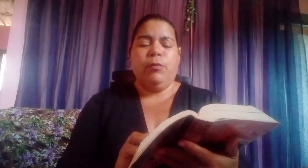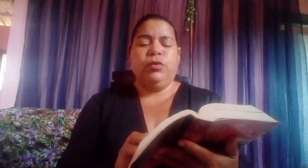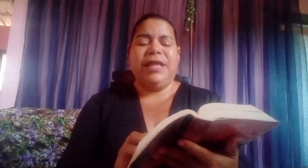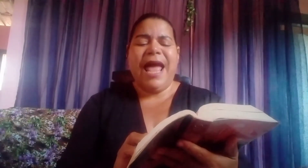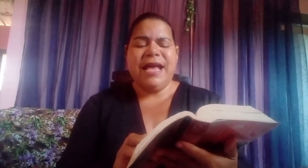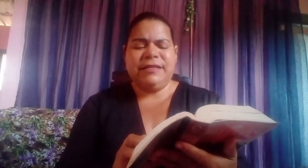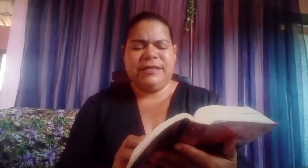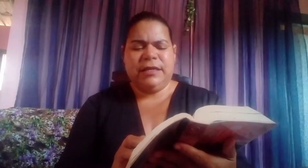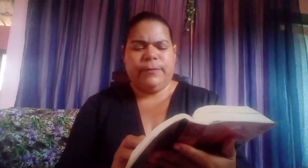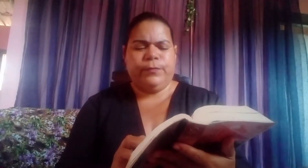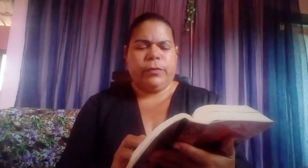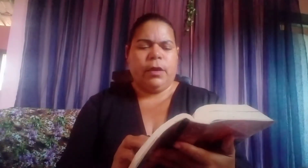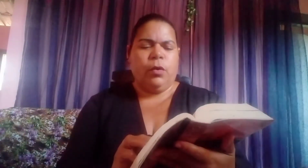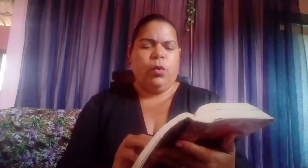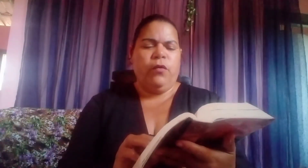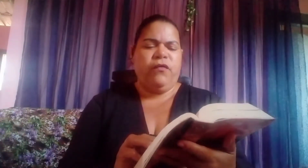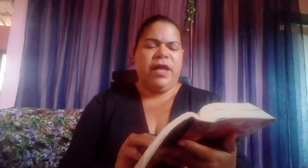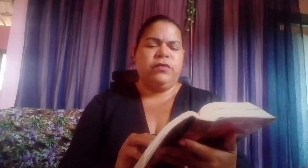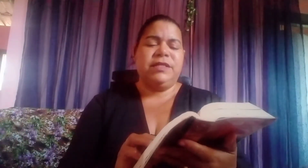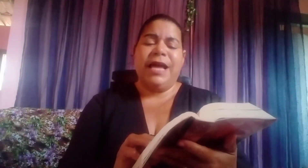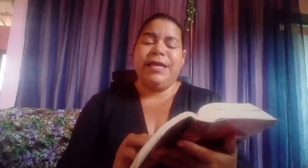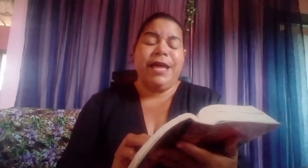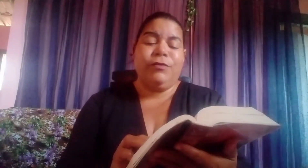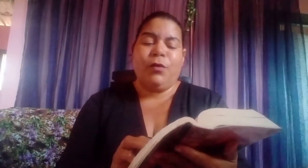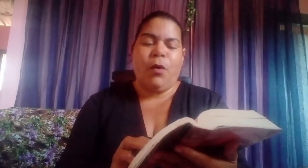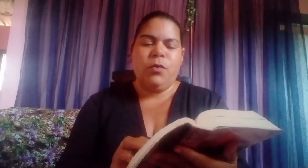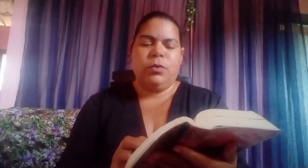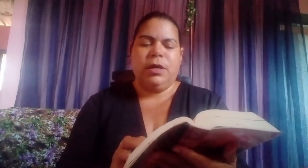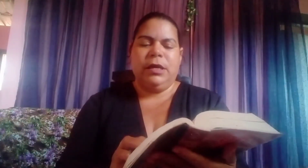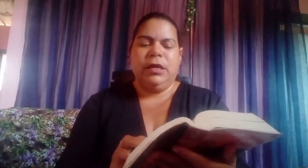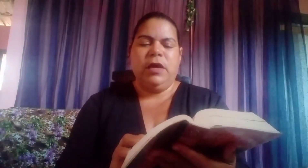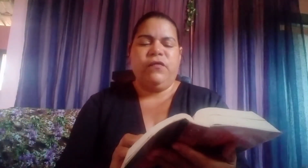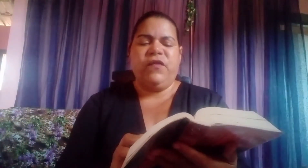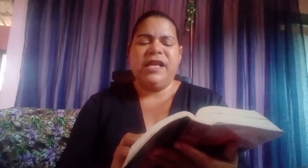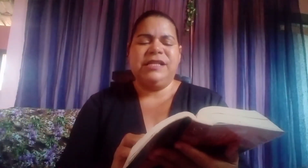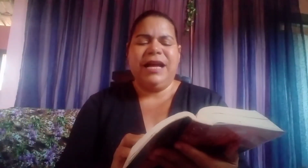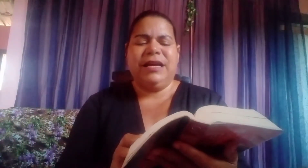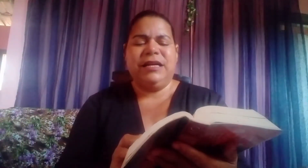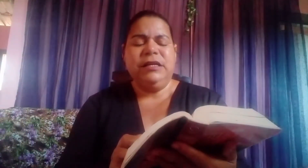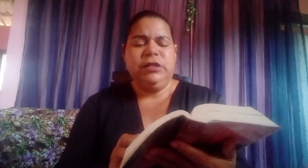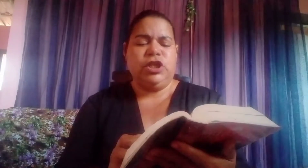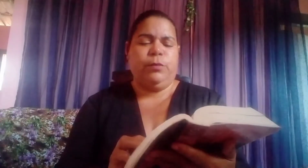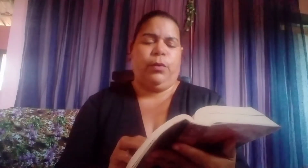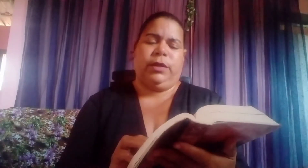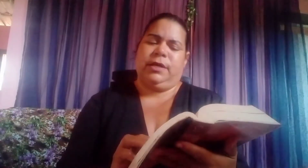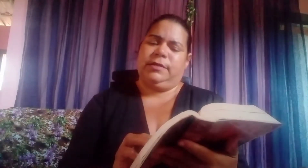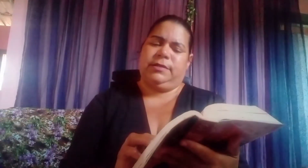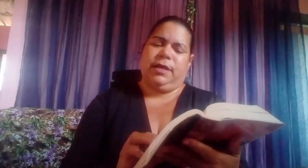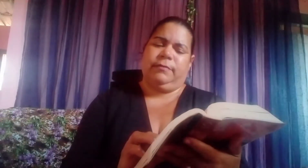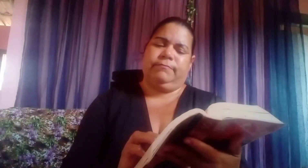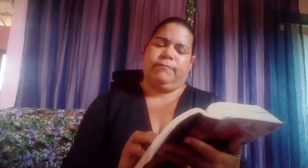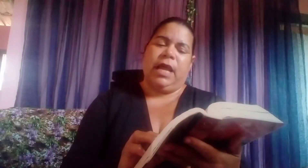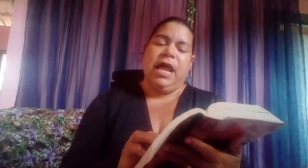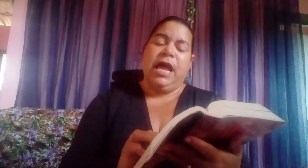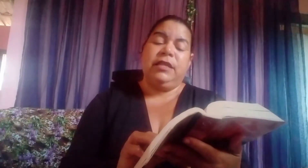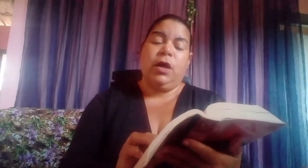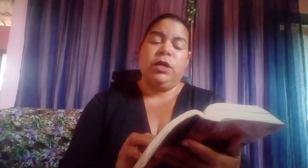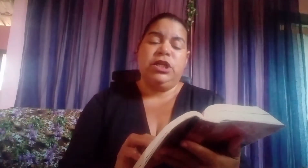emudece. O vento se aquietou e fez a grande bonância. Então, Ele